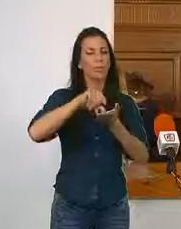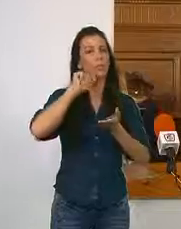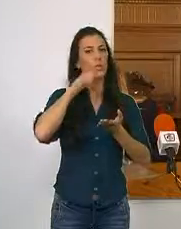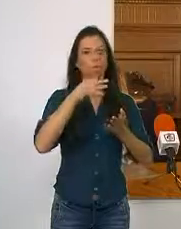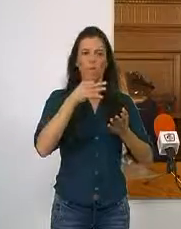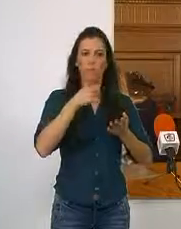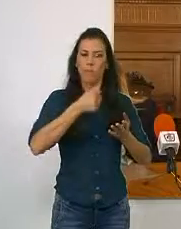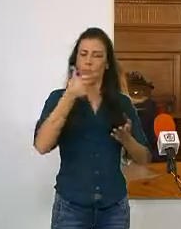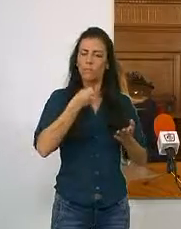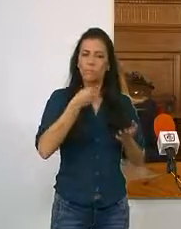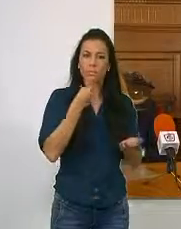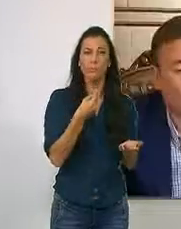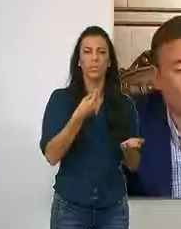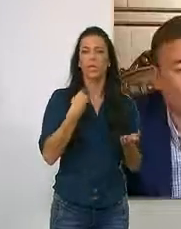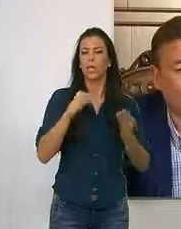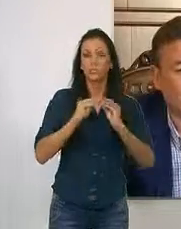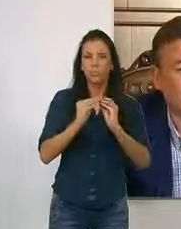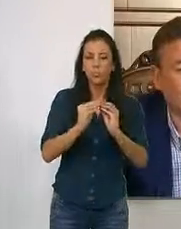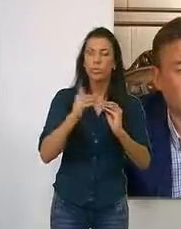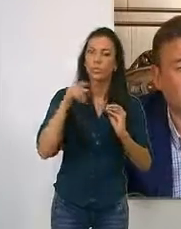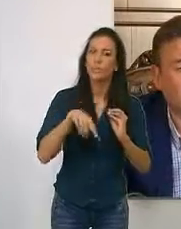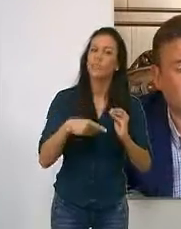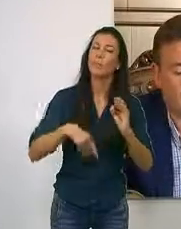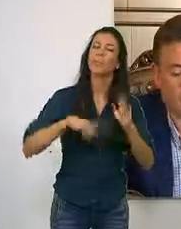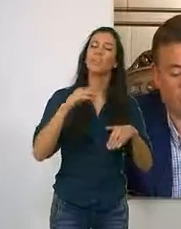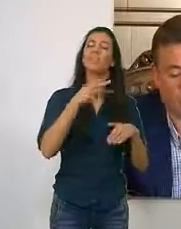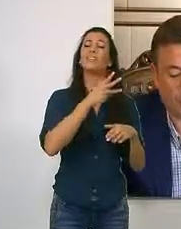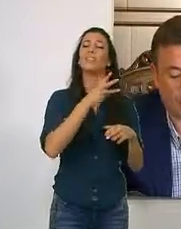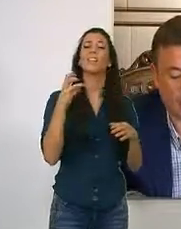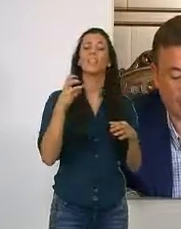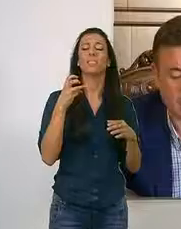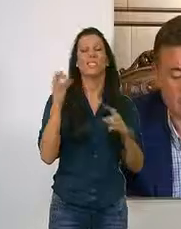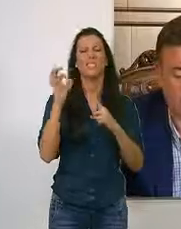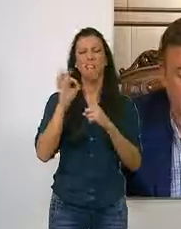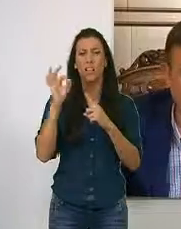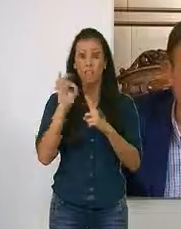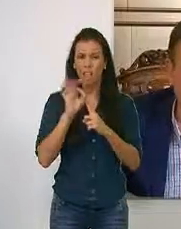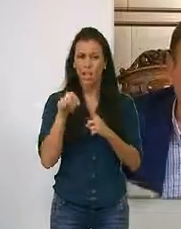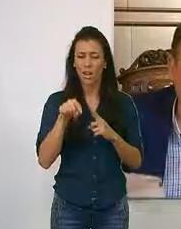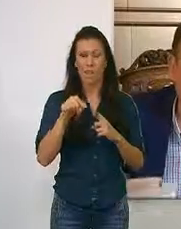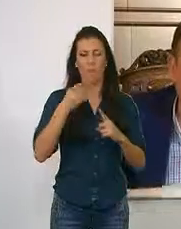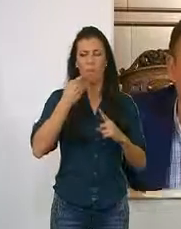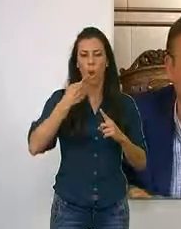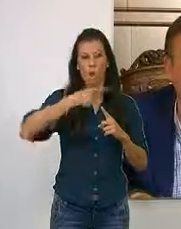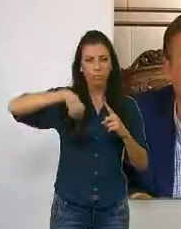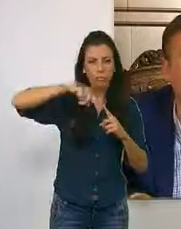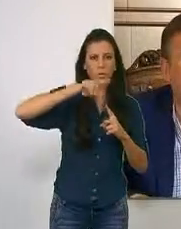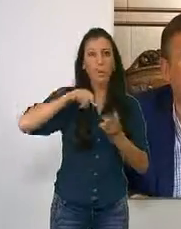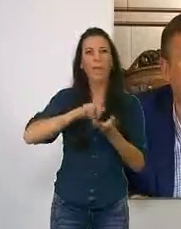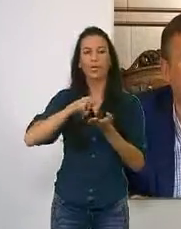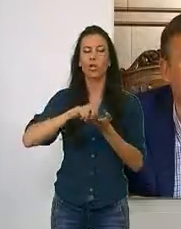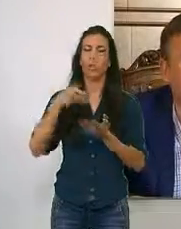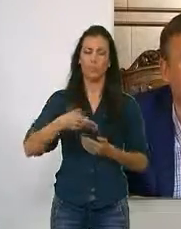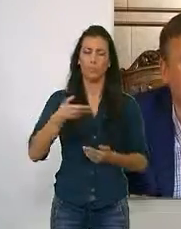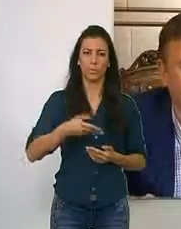la ciudad mediante la reposición e instalación de más de 300 señales tanto viarias como